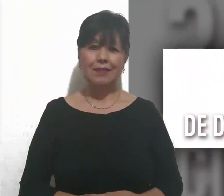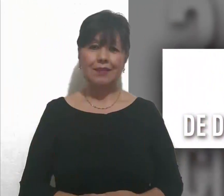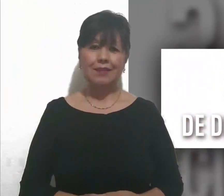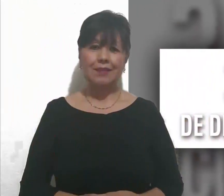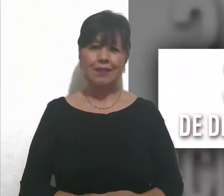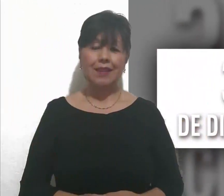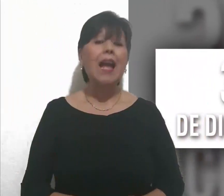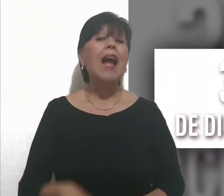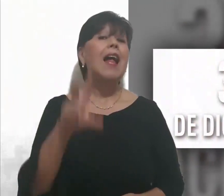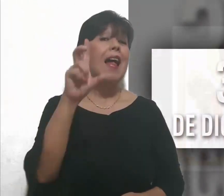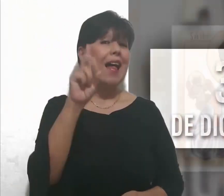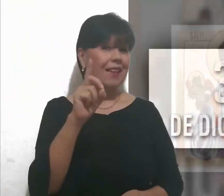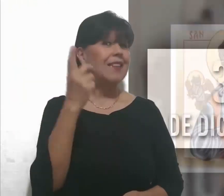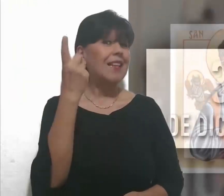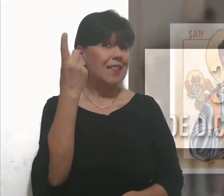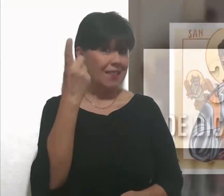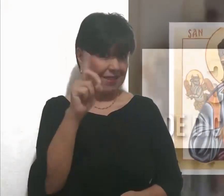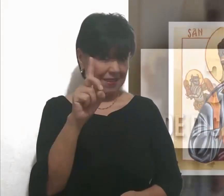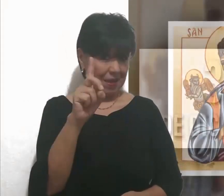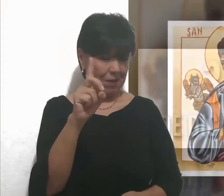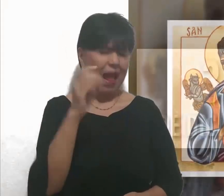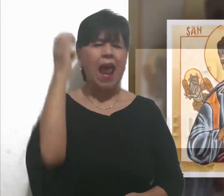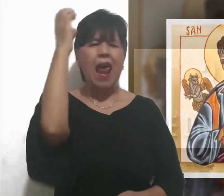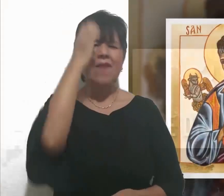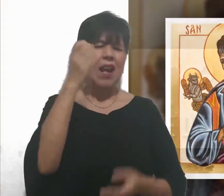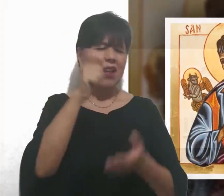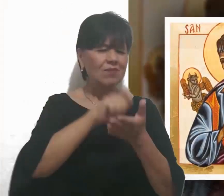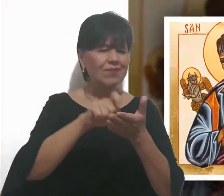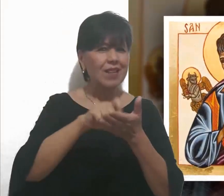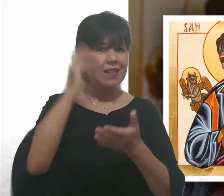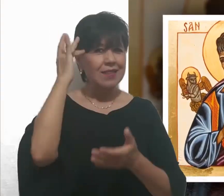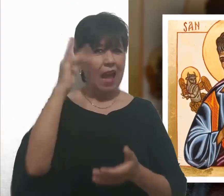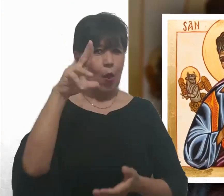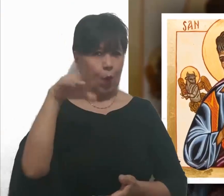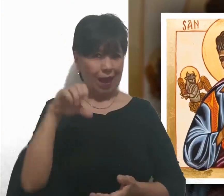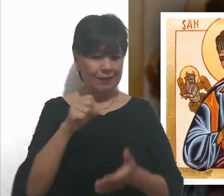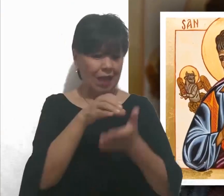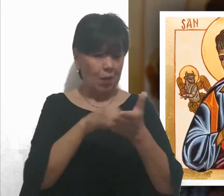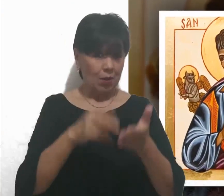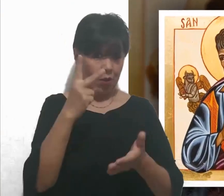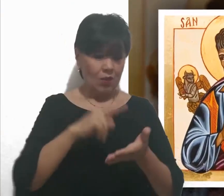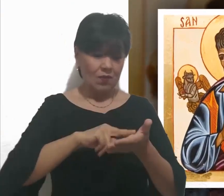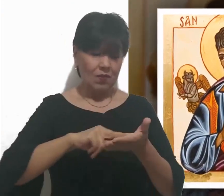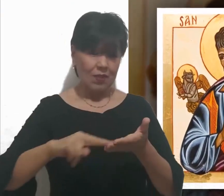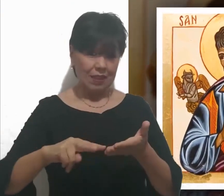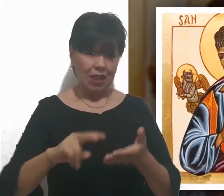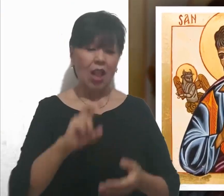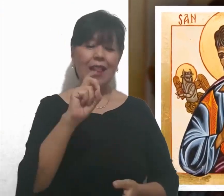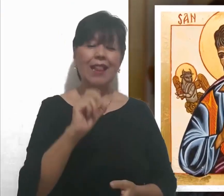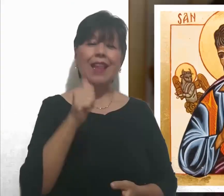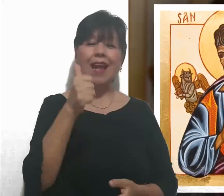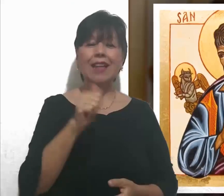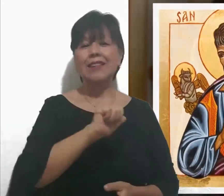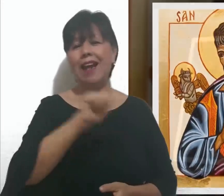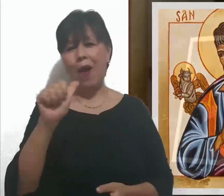30 de Diciembre, Evangelio de San Lucas, capítulo 2, versículos 36 al